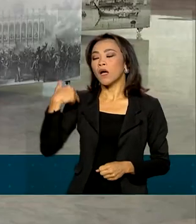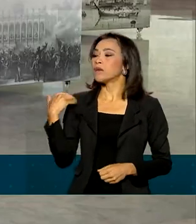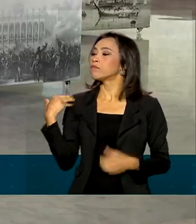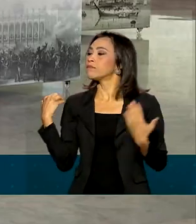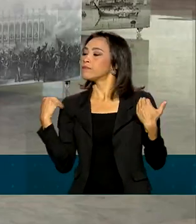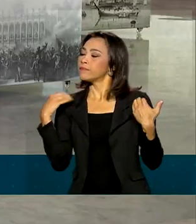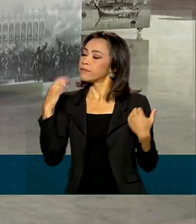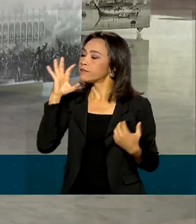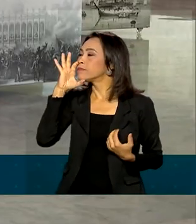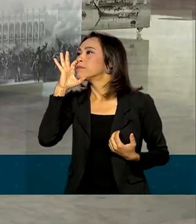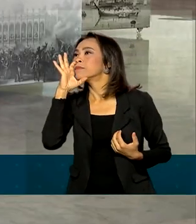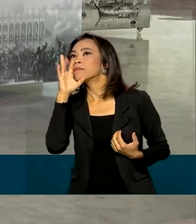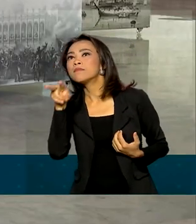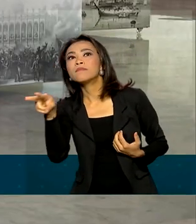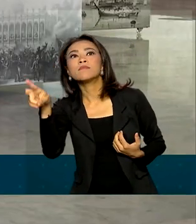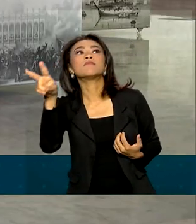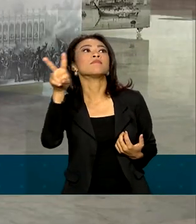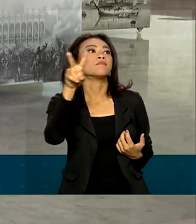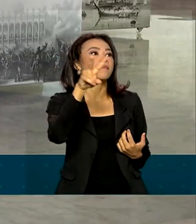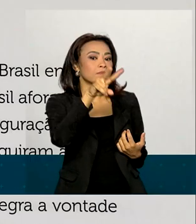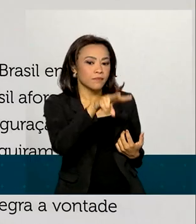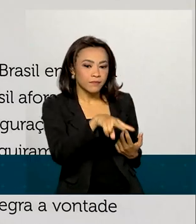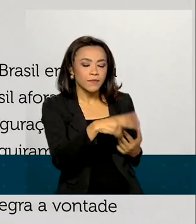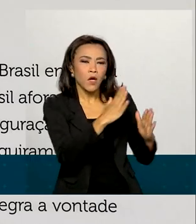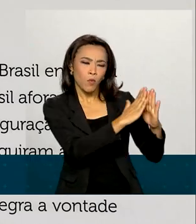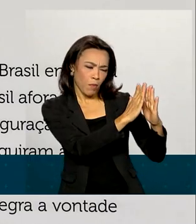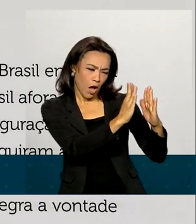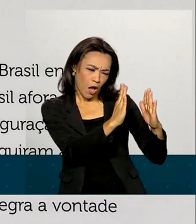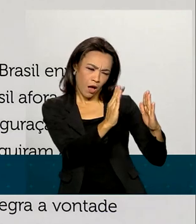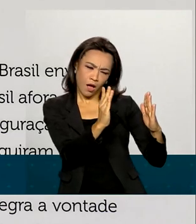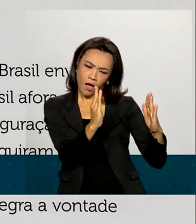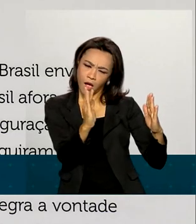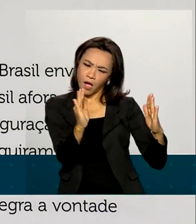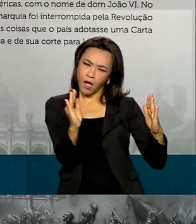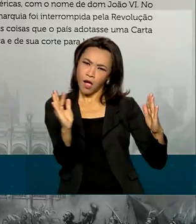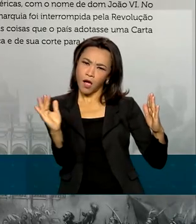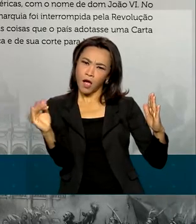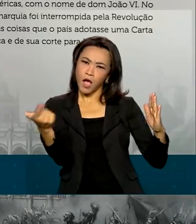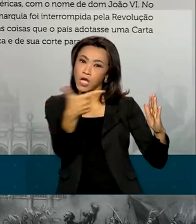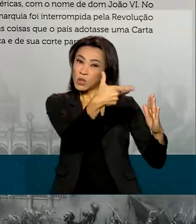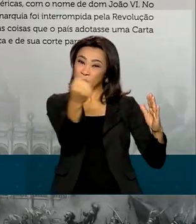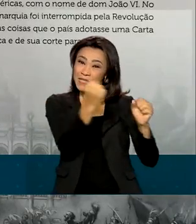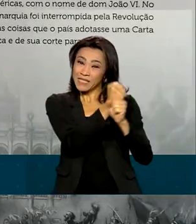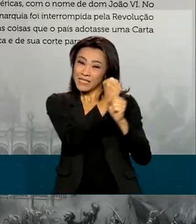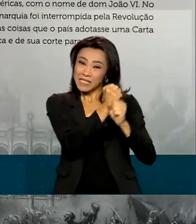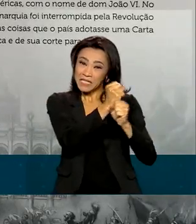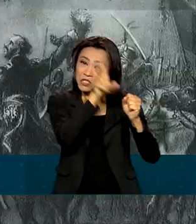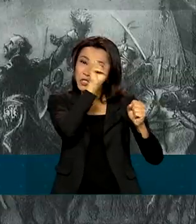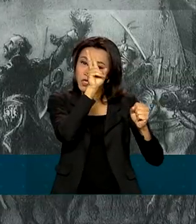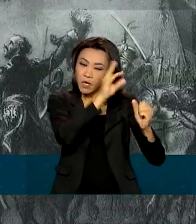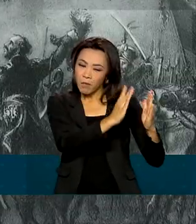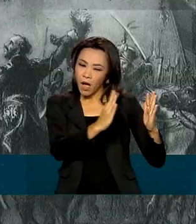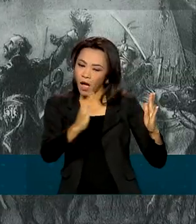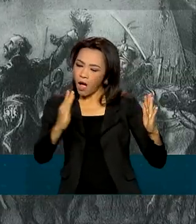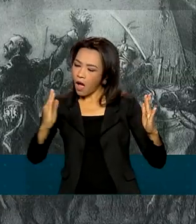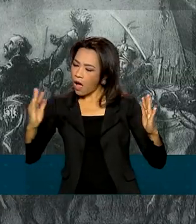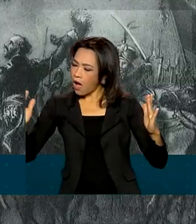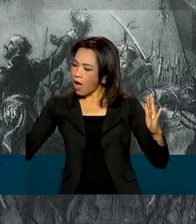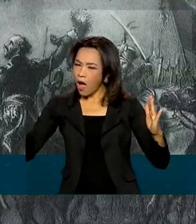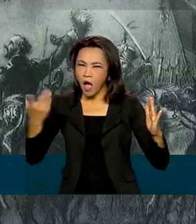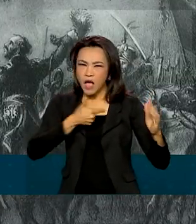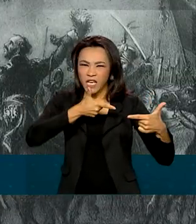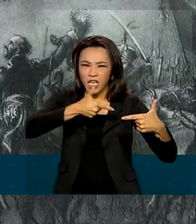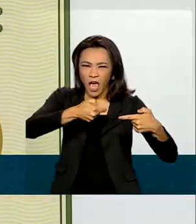que traz em painéis a linha do tempo desses dois séculos de história. As peças mostram por onde as